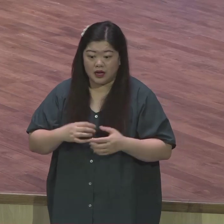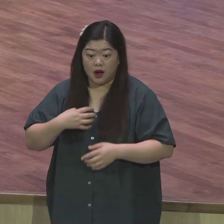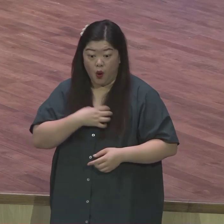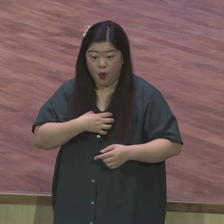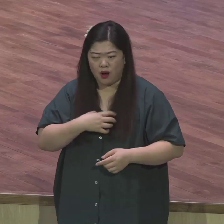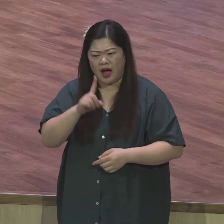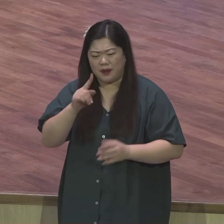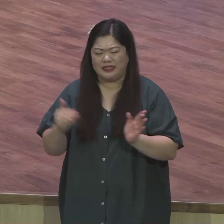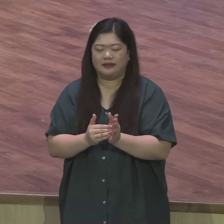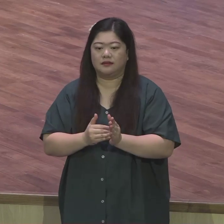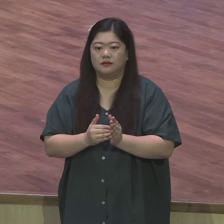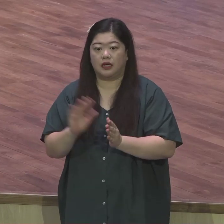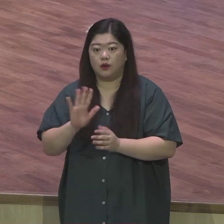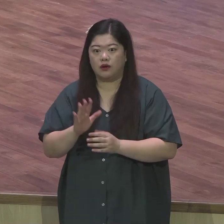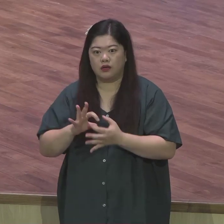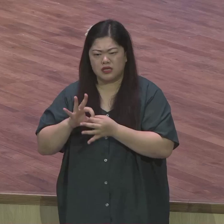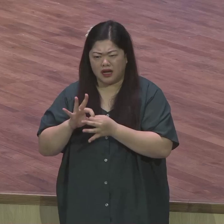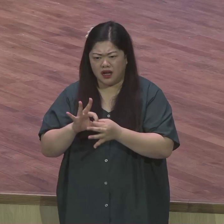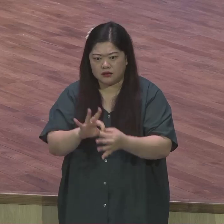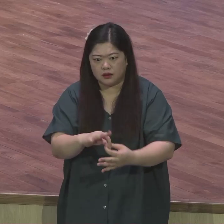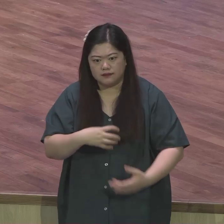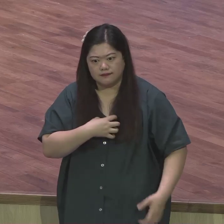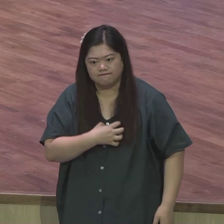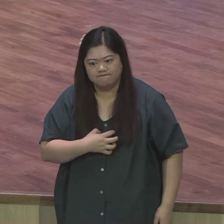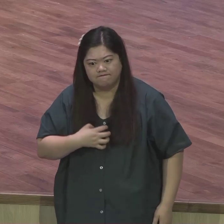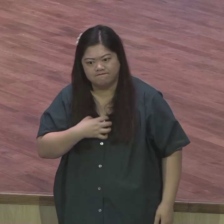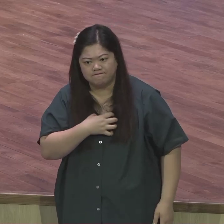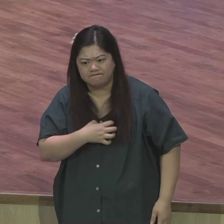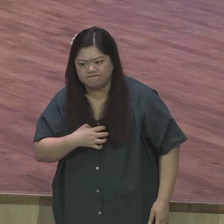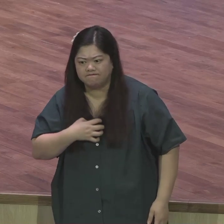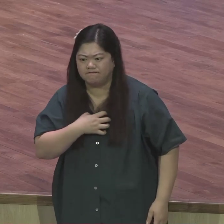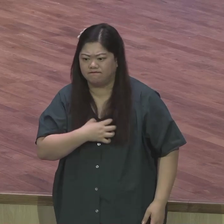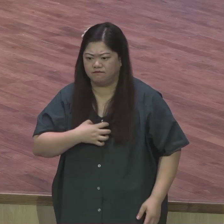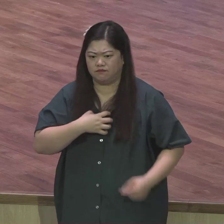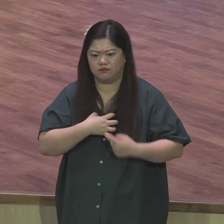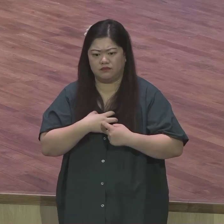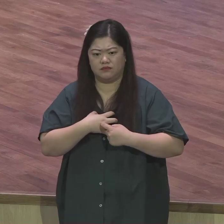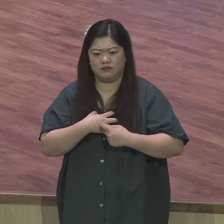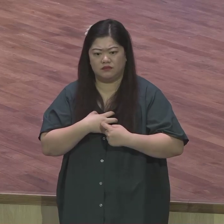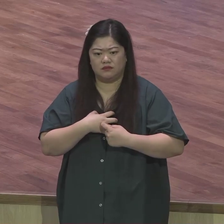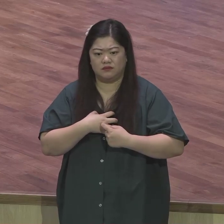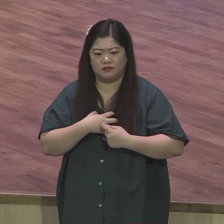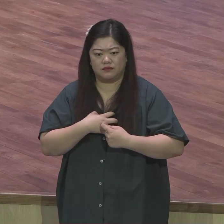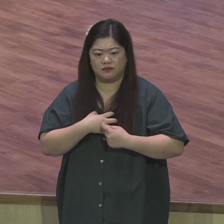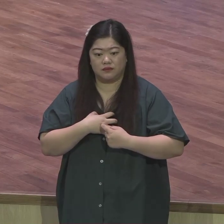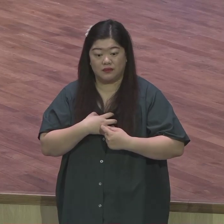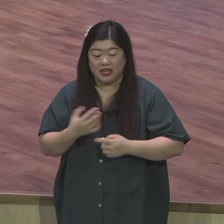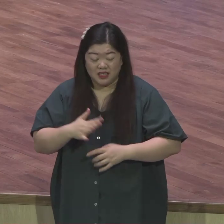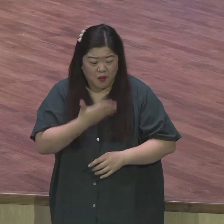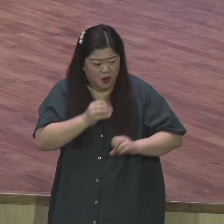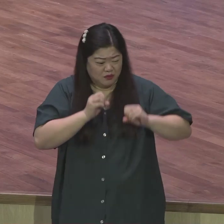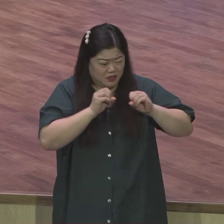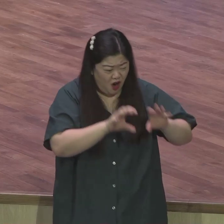그야말로 가장 큰 축복을 누려야 되는데 모든 걸 다 거부해버렸어요 다 거부해버리니까